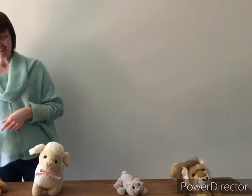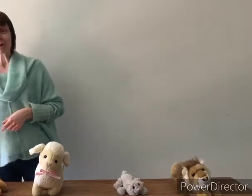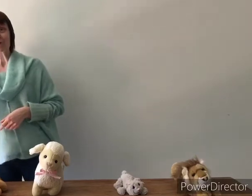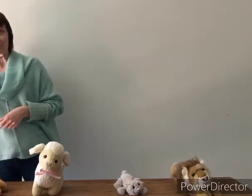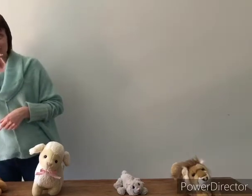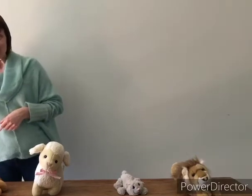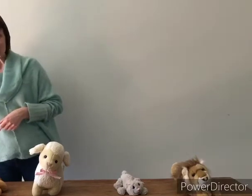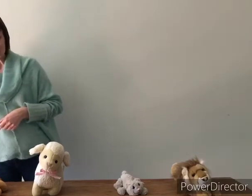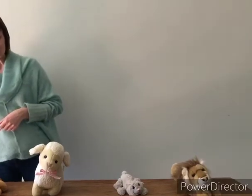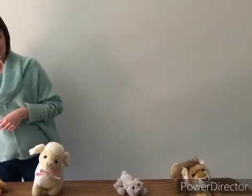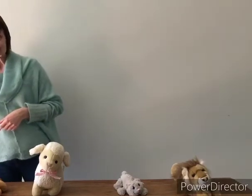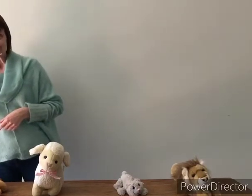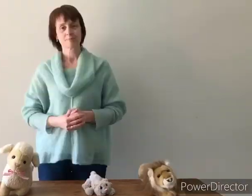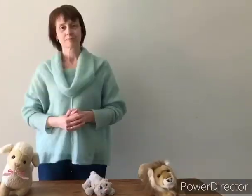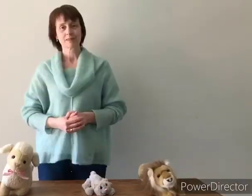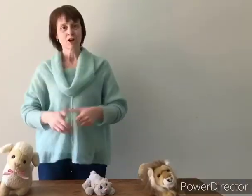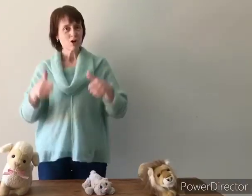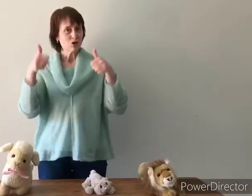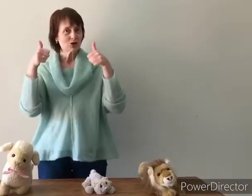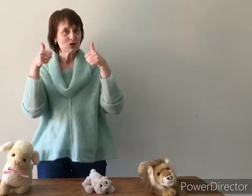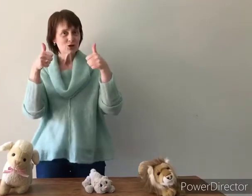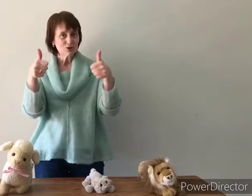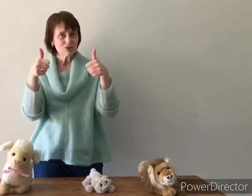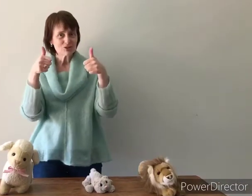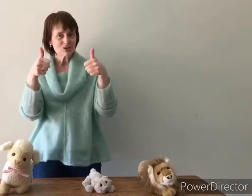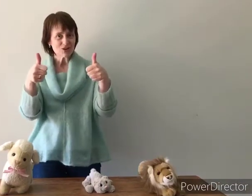De hond. Goed zo!